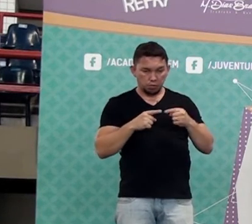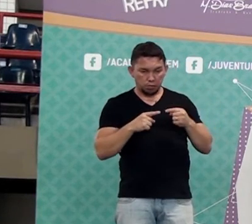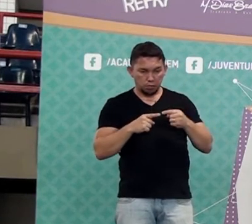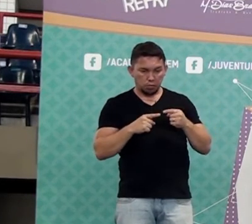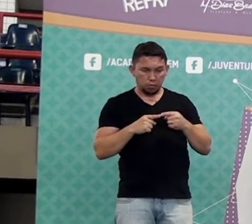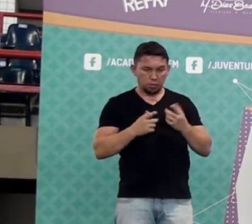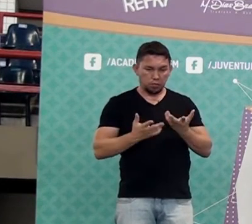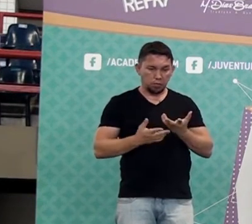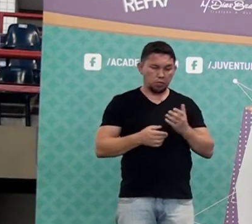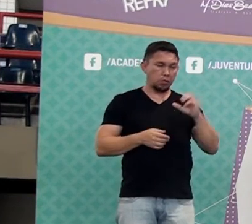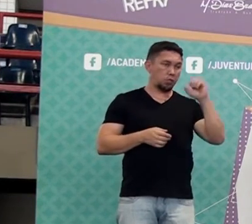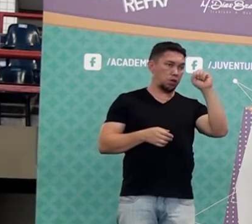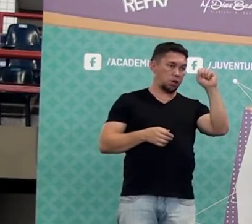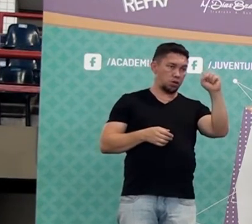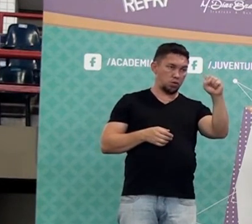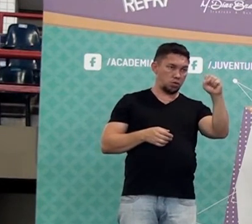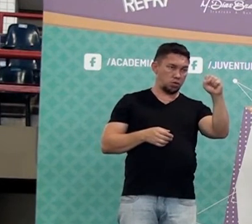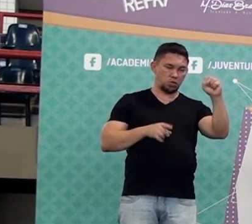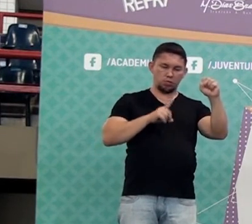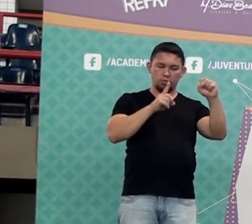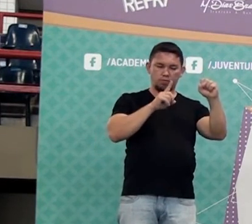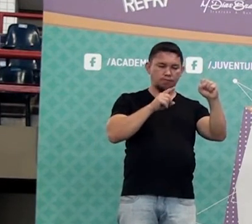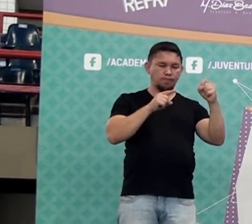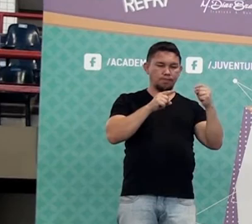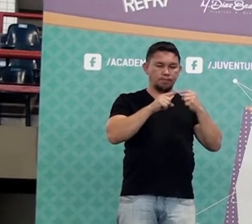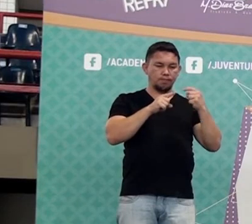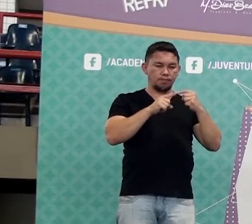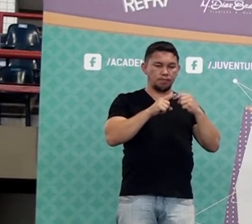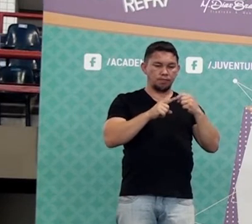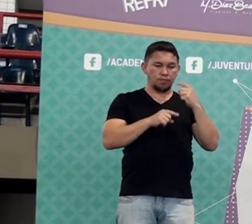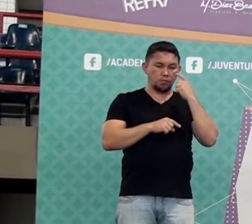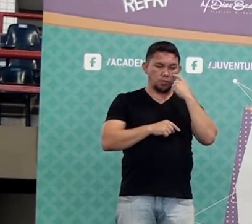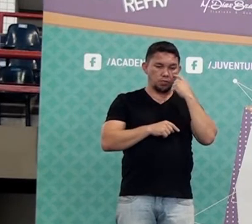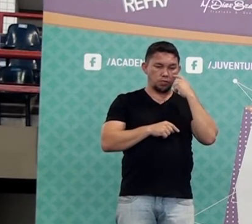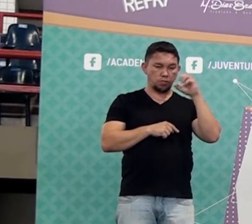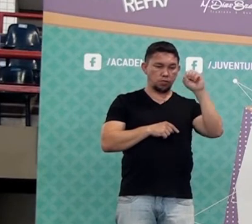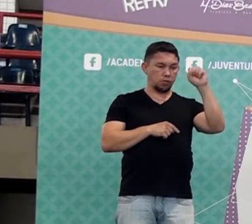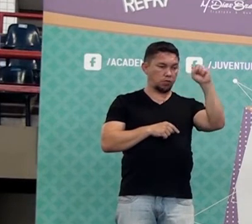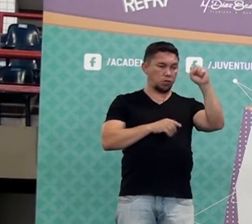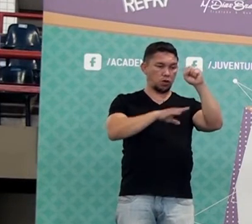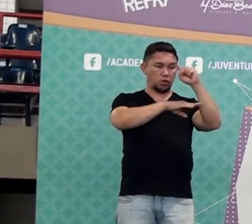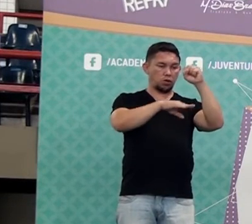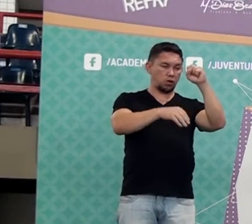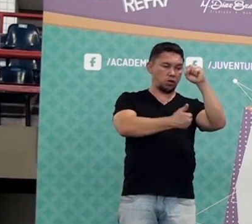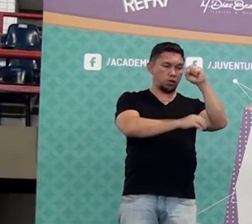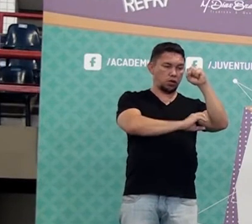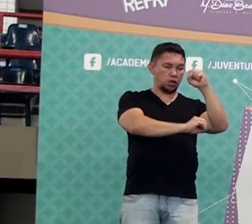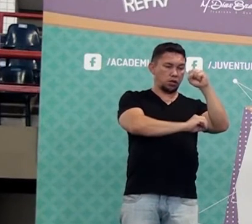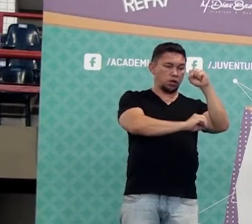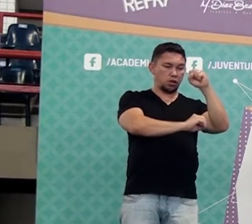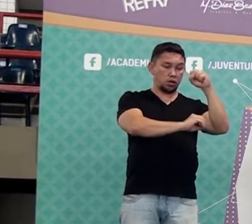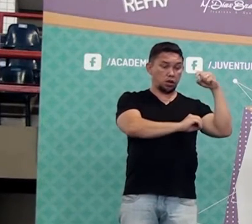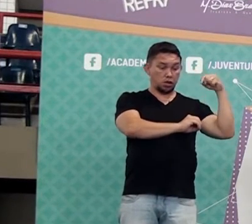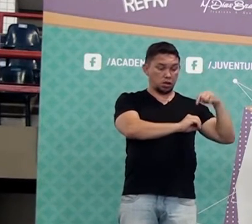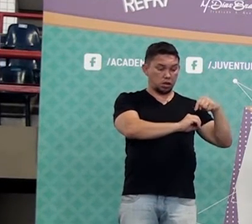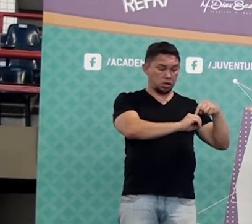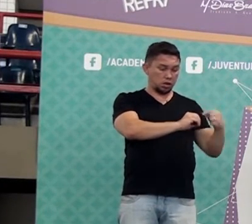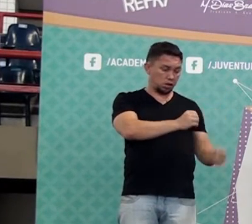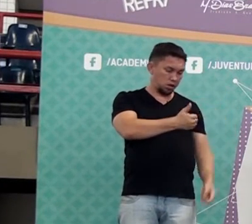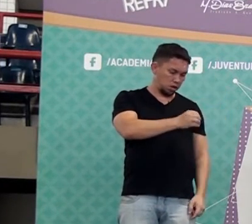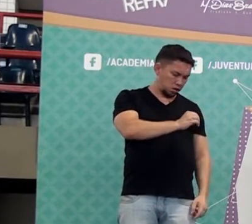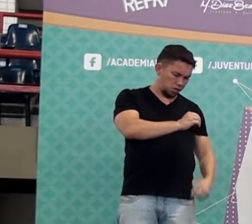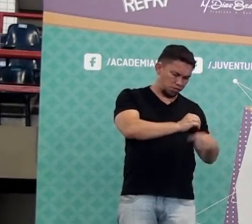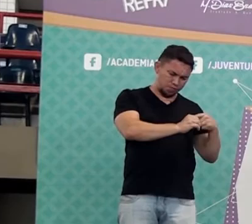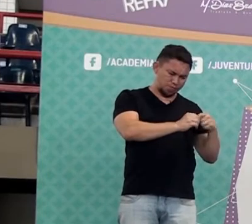por cento? É oito por cento? Não. Por que que oito dividido por dez não é oito por cento? Porque para eu falar a palavra